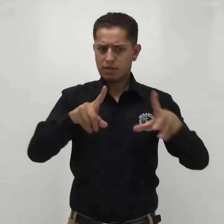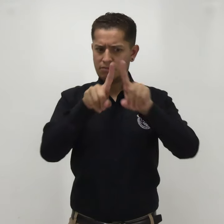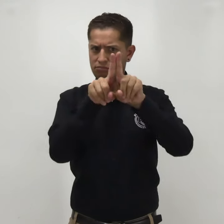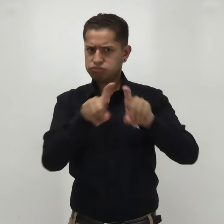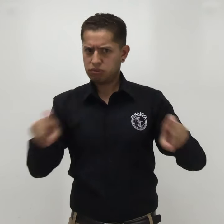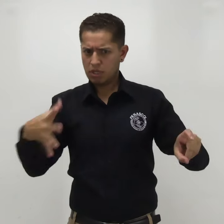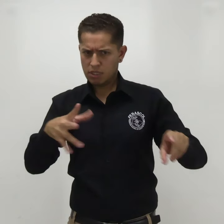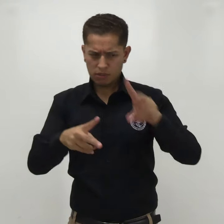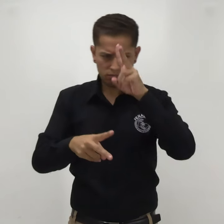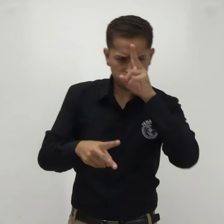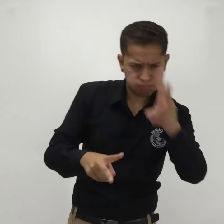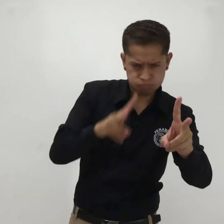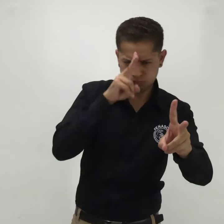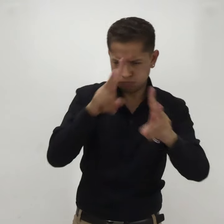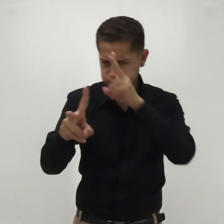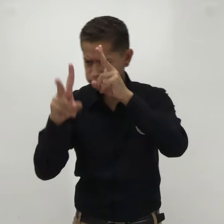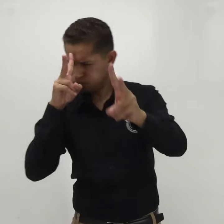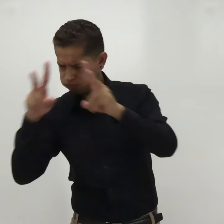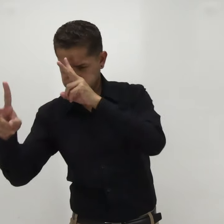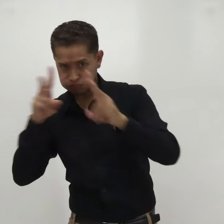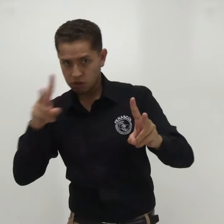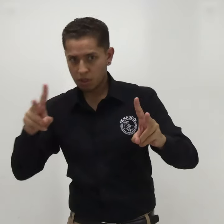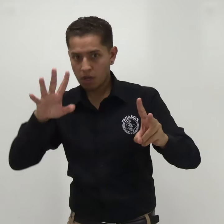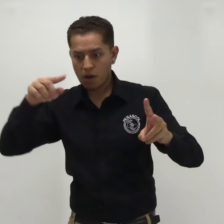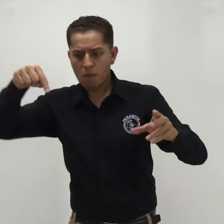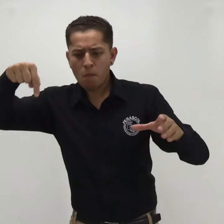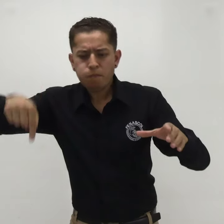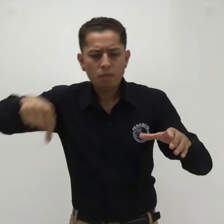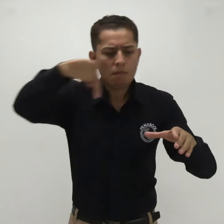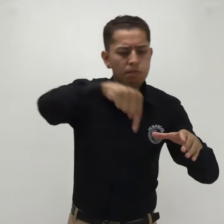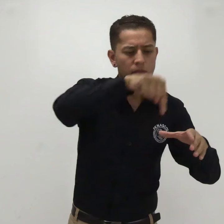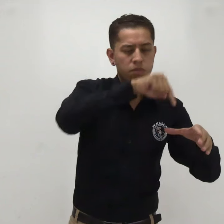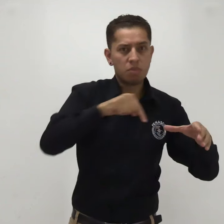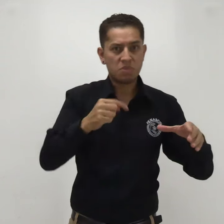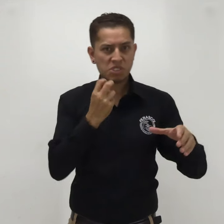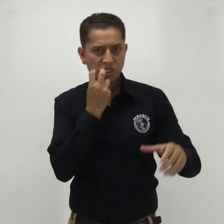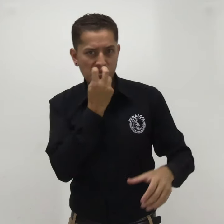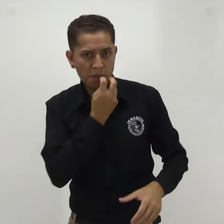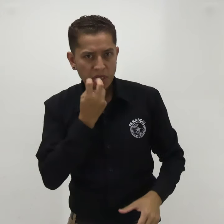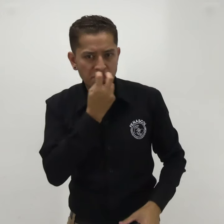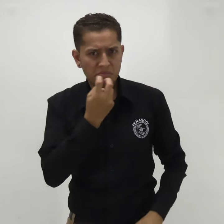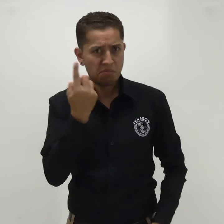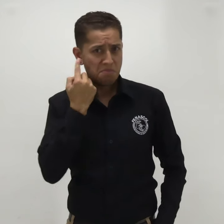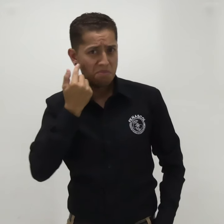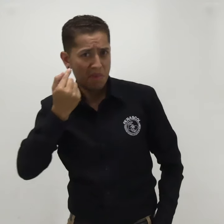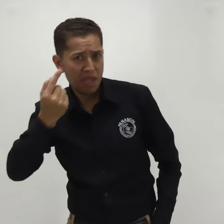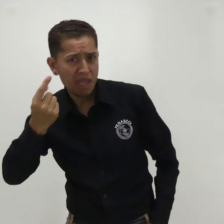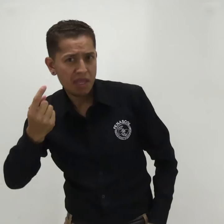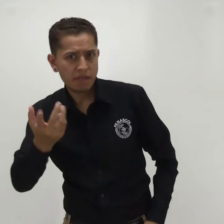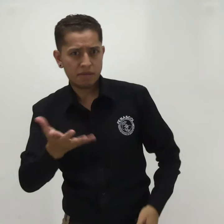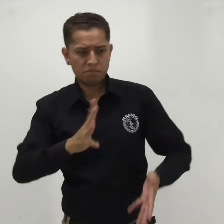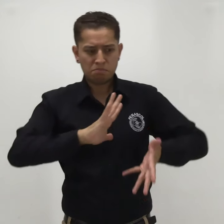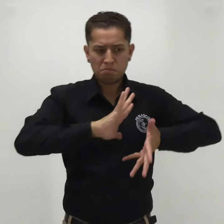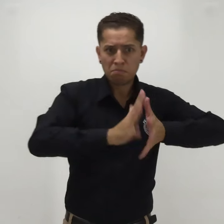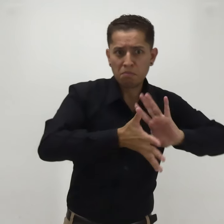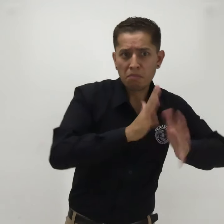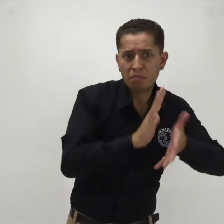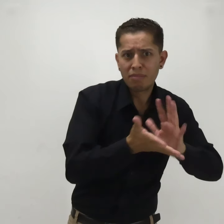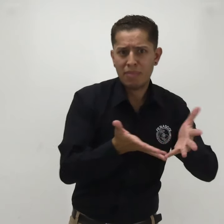delicadas. De igual forma, reiteramos que desde FENASCOL respetamos la diversidad dentro de